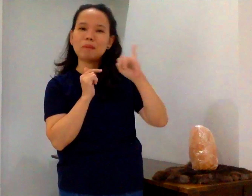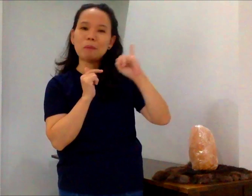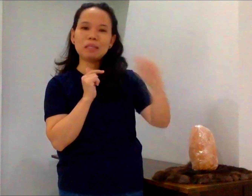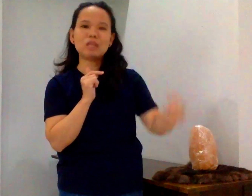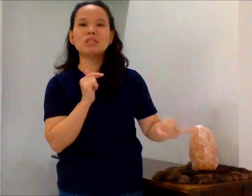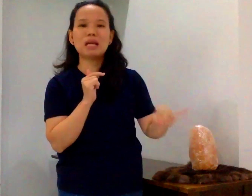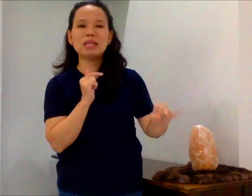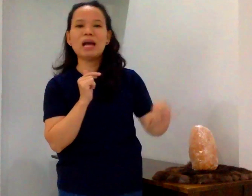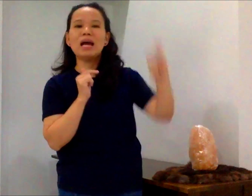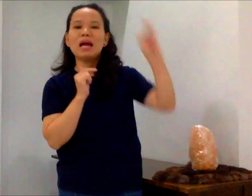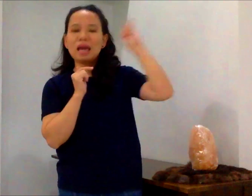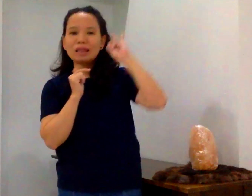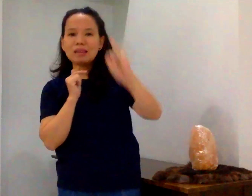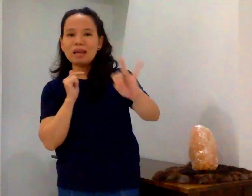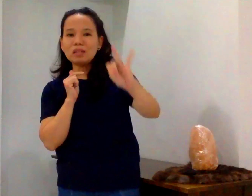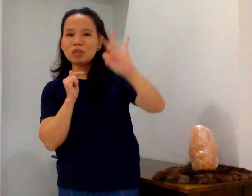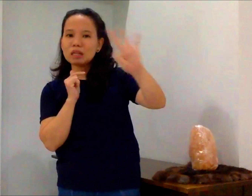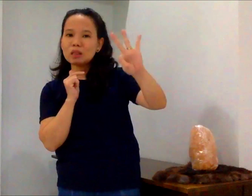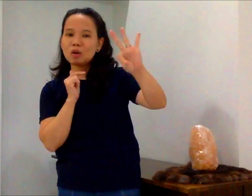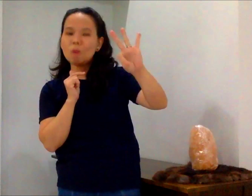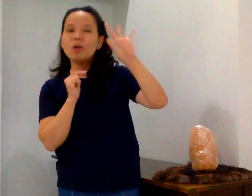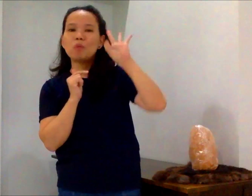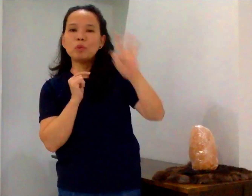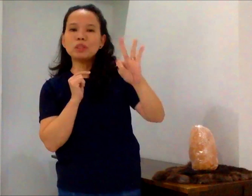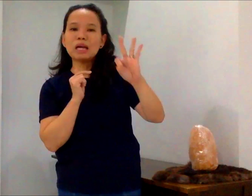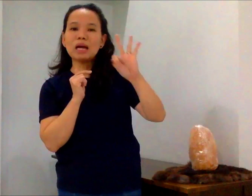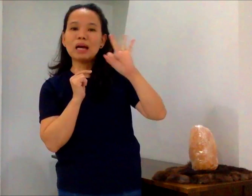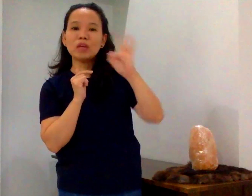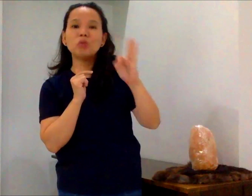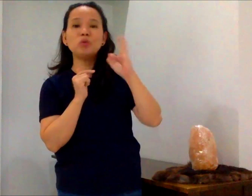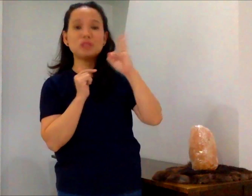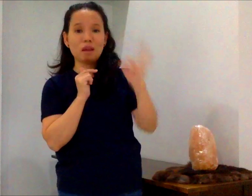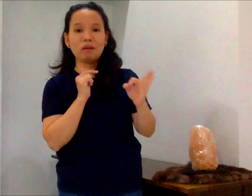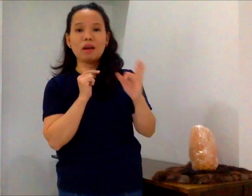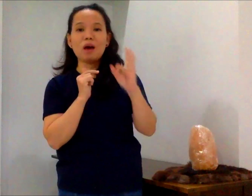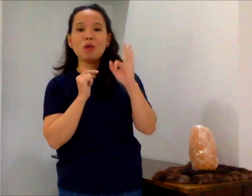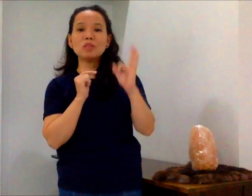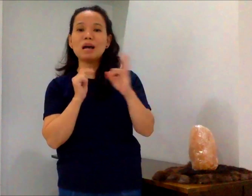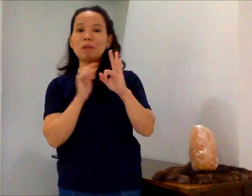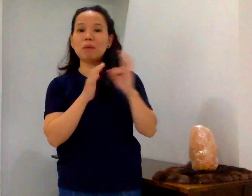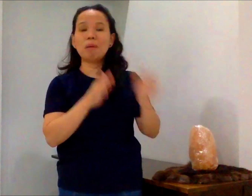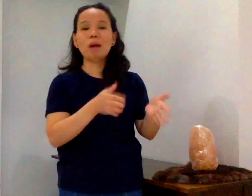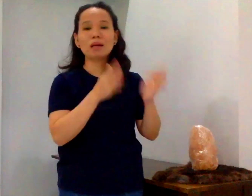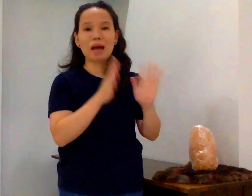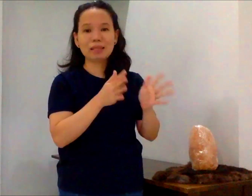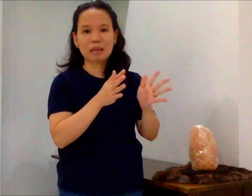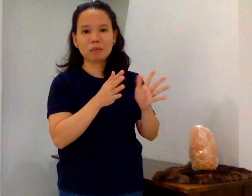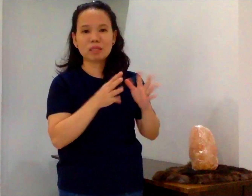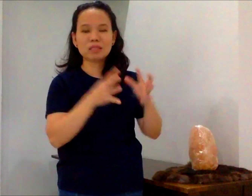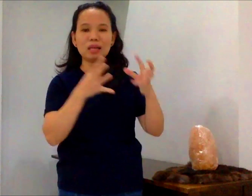ipapalista na sa kanila. And then, yung atatlo, pupunta kayo doon sa area, puto sa bulk items. Kasi,